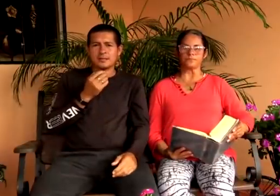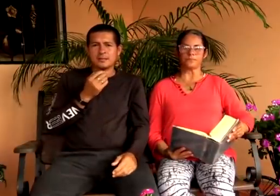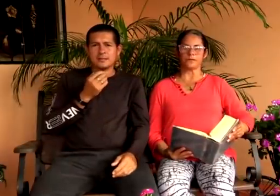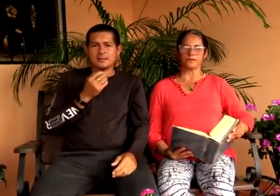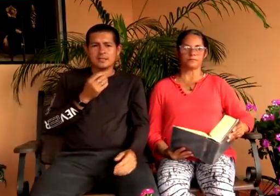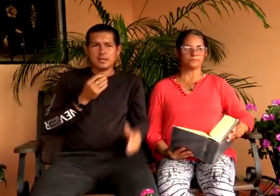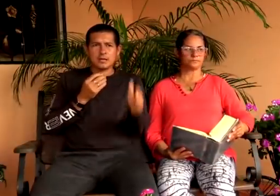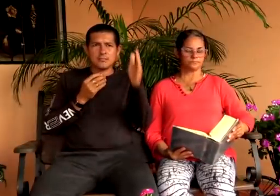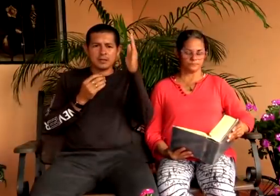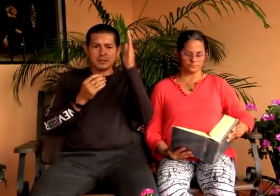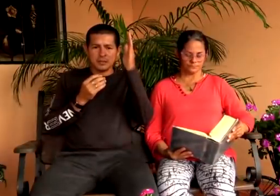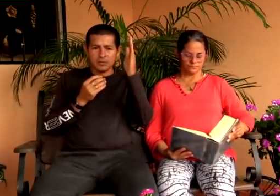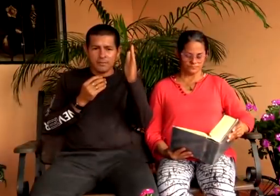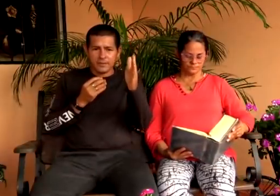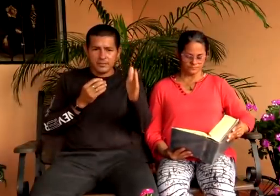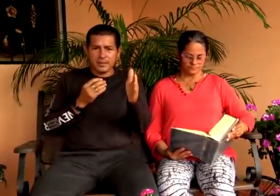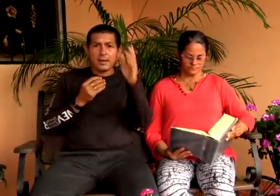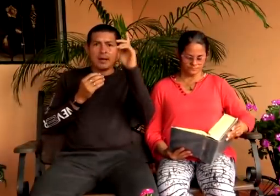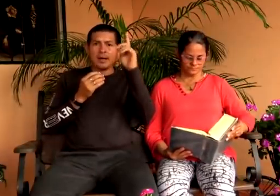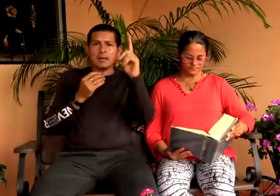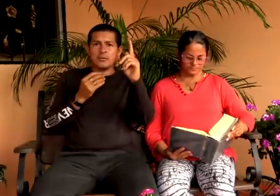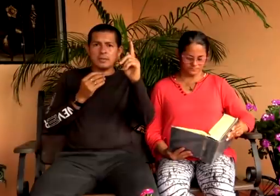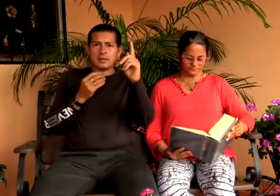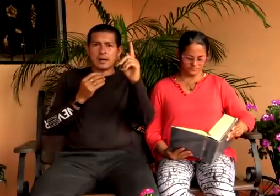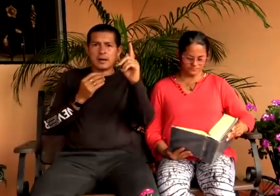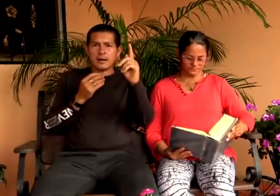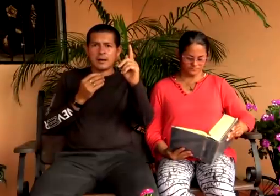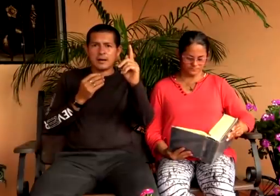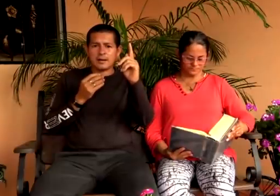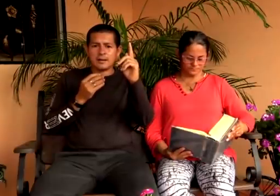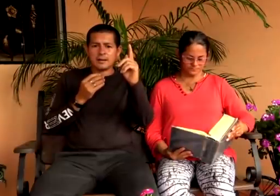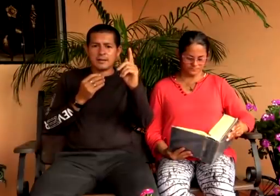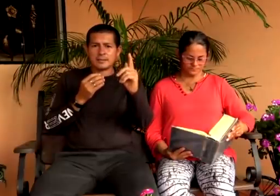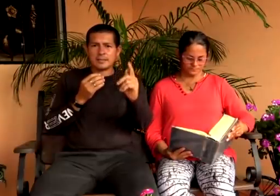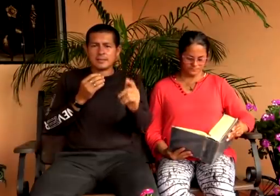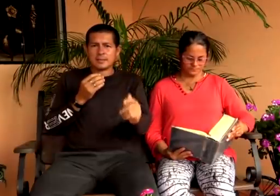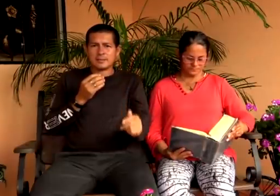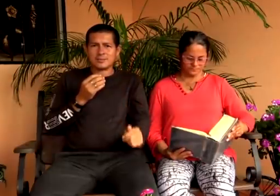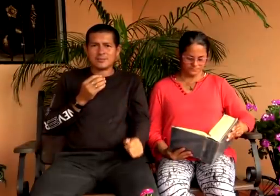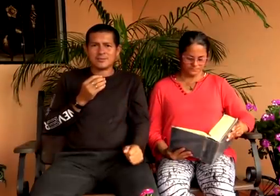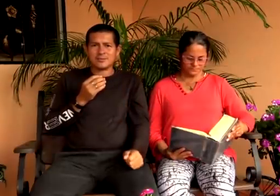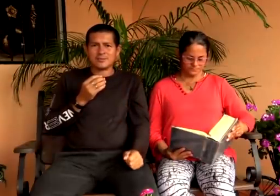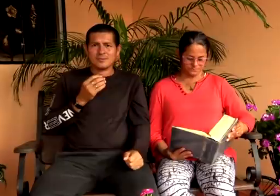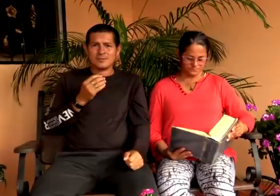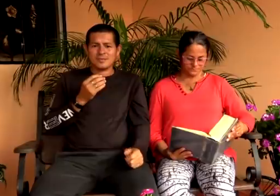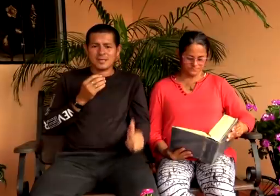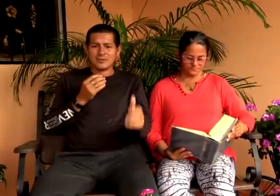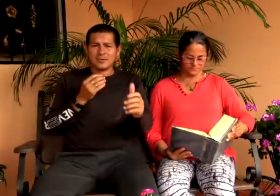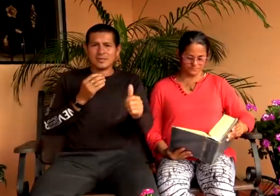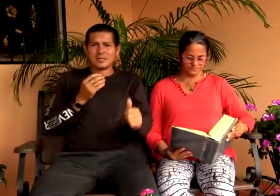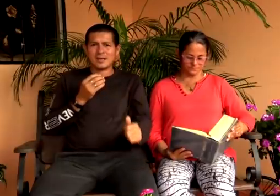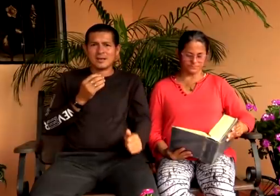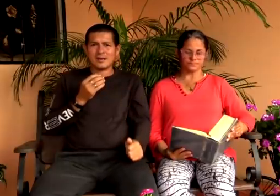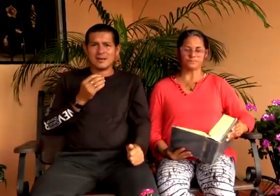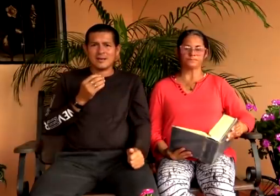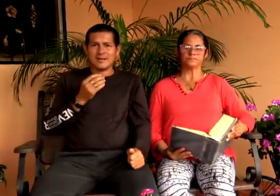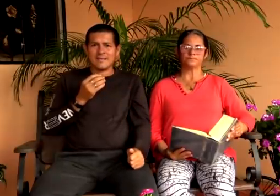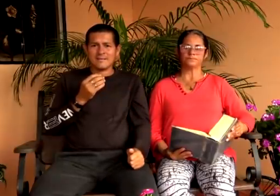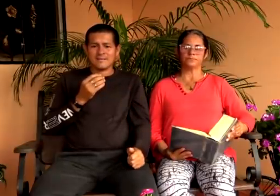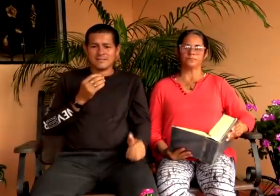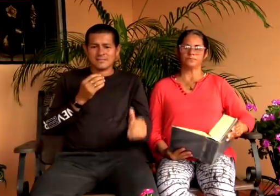por satanás se han mantenido firmes en la única iglesia de Cristo la universal